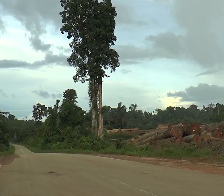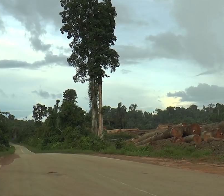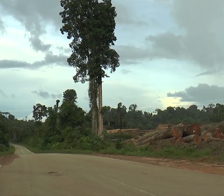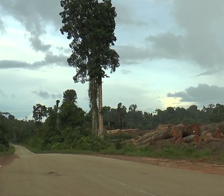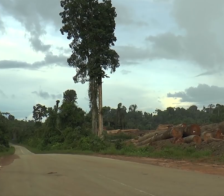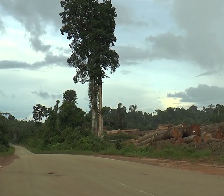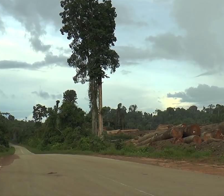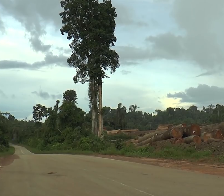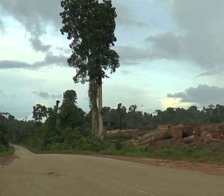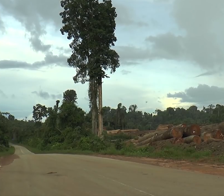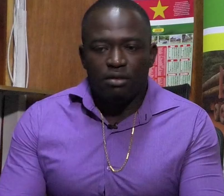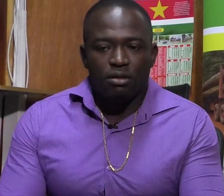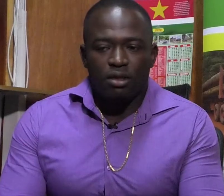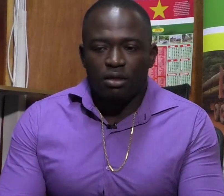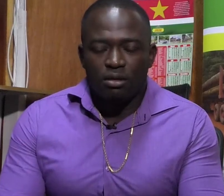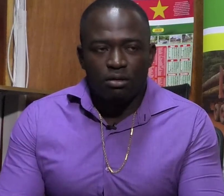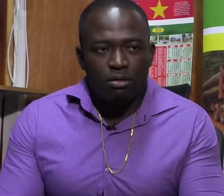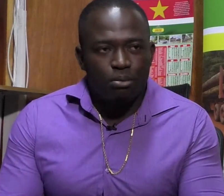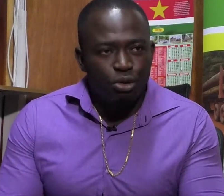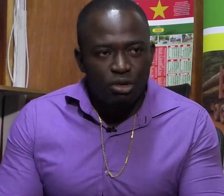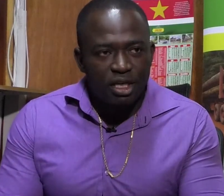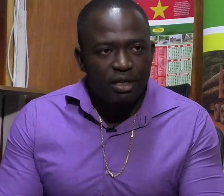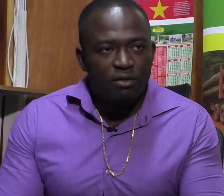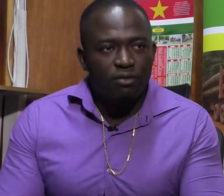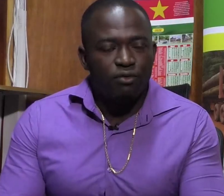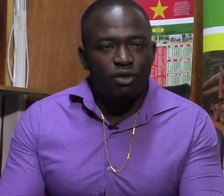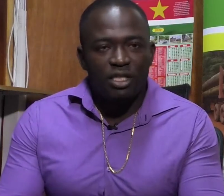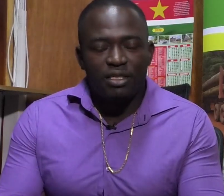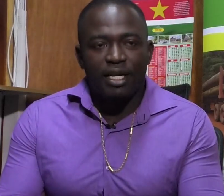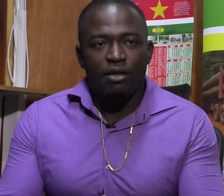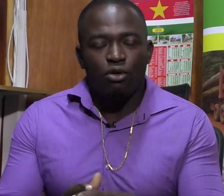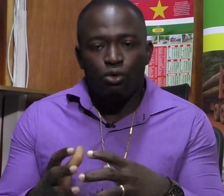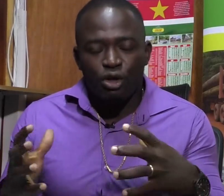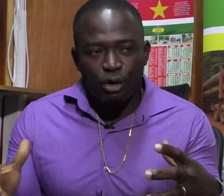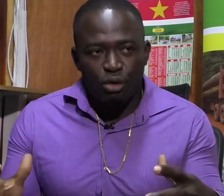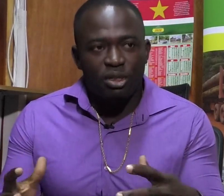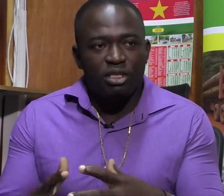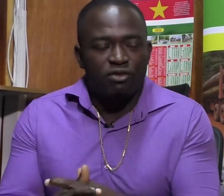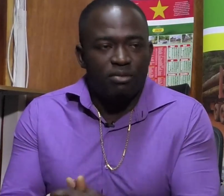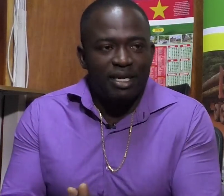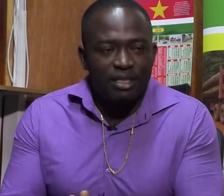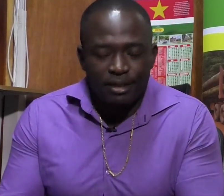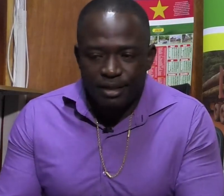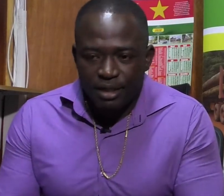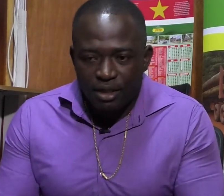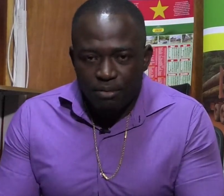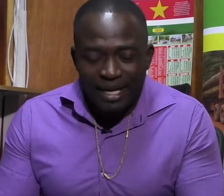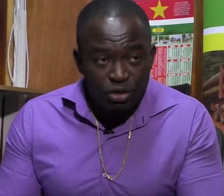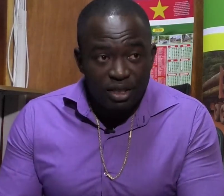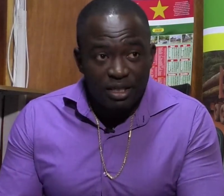voorzien zijn van computer, voorzien zijn goede ruimtes voor de mensen,